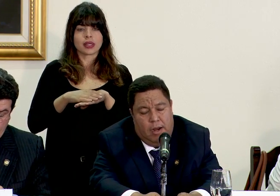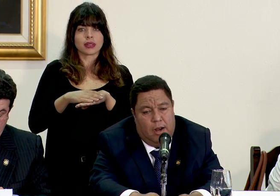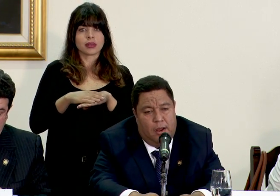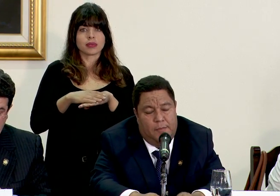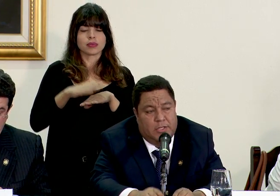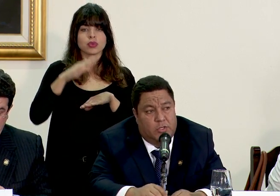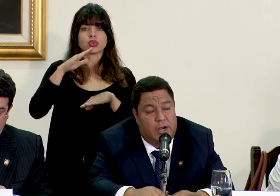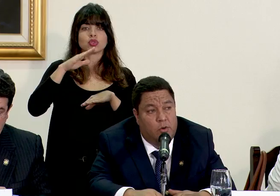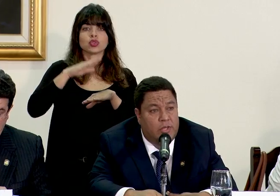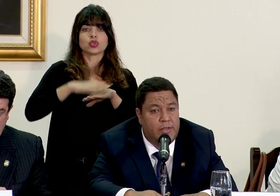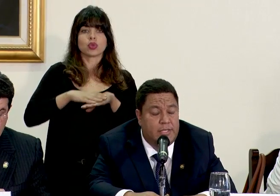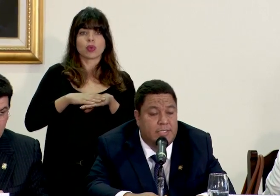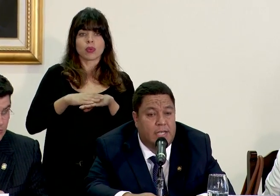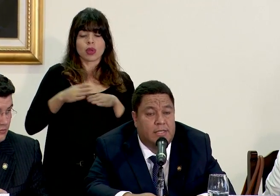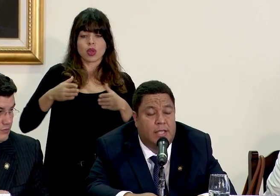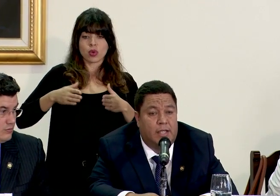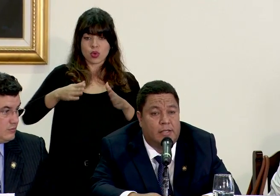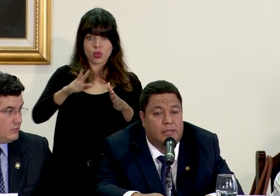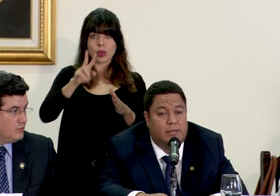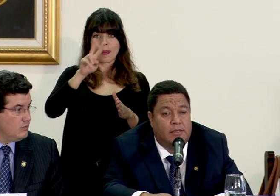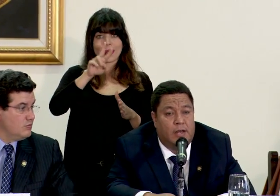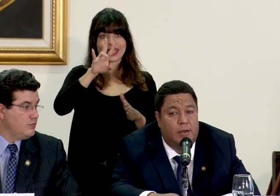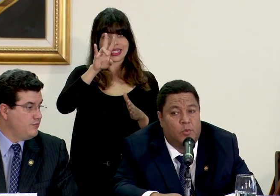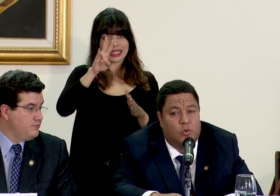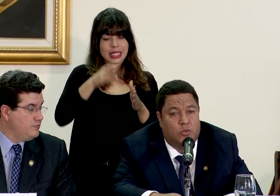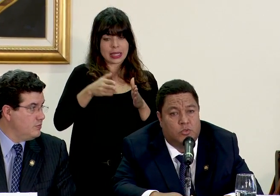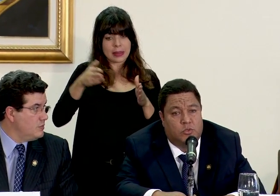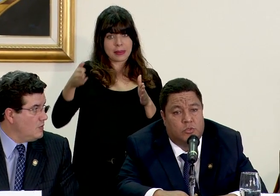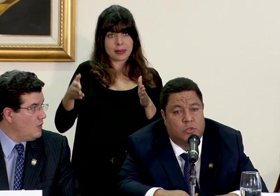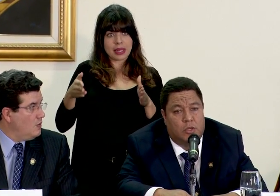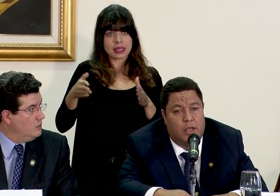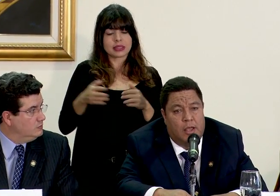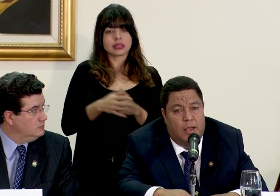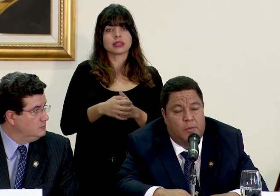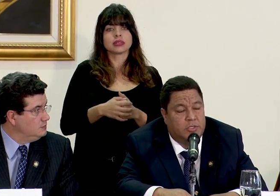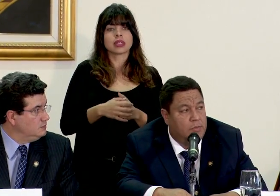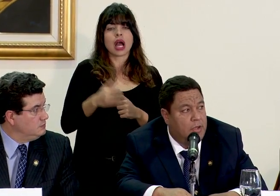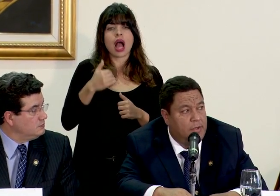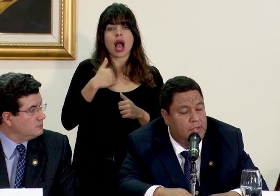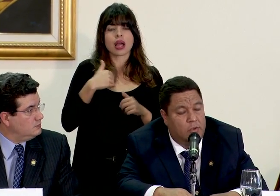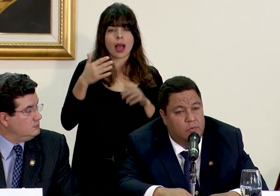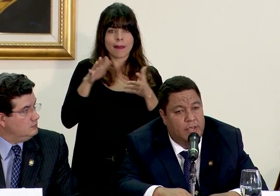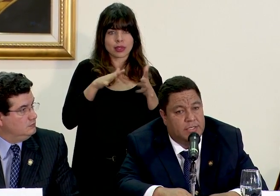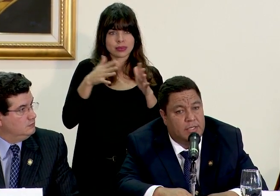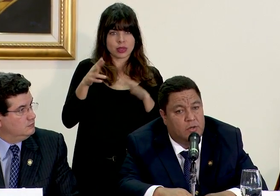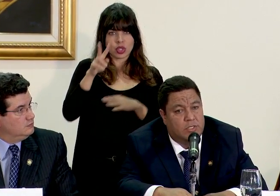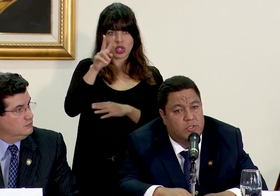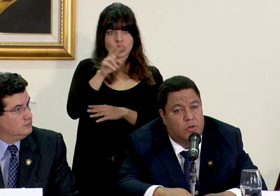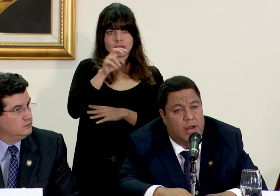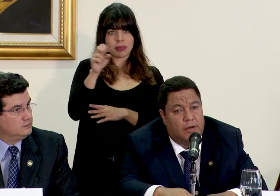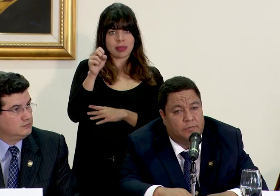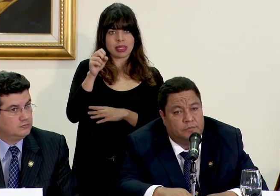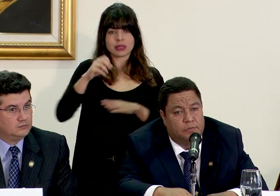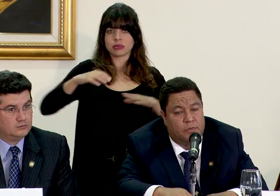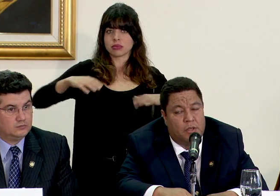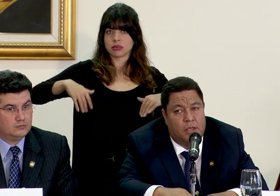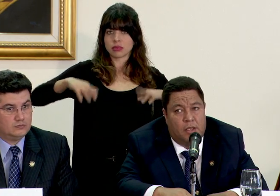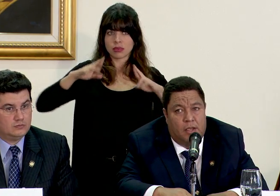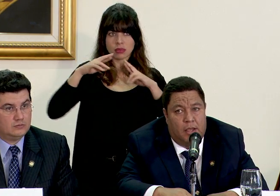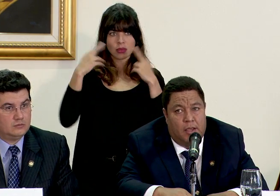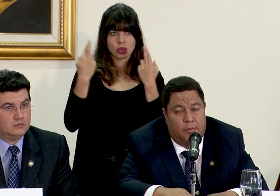la ampliación de la ruta 27 tenemos aproximadamente dos meses de no sesionar